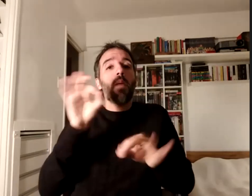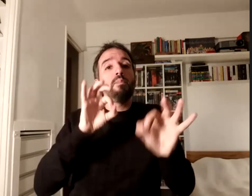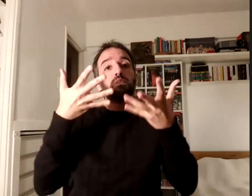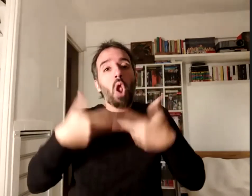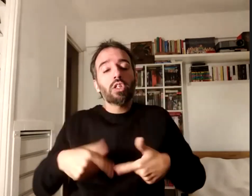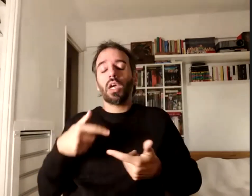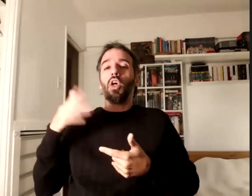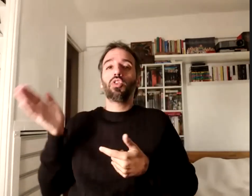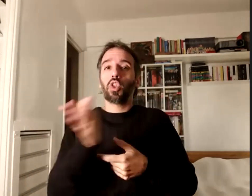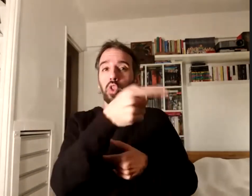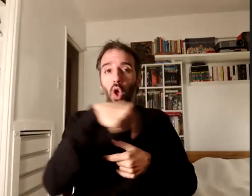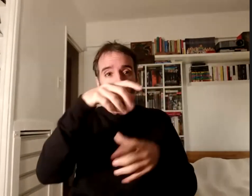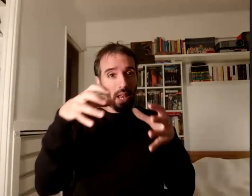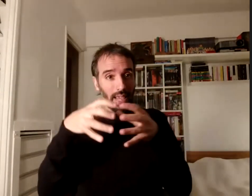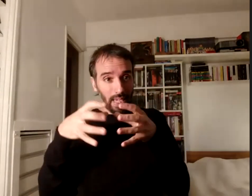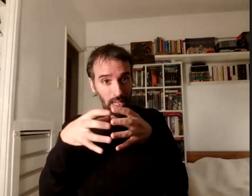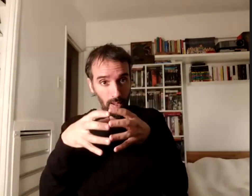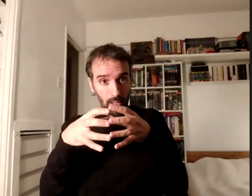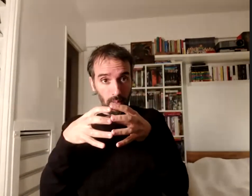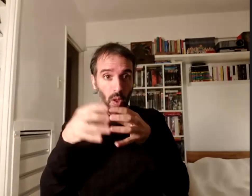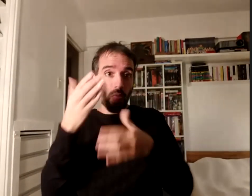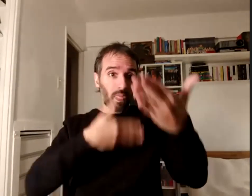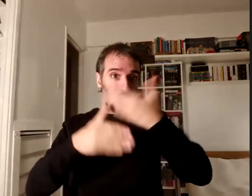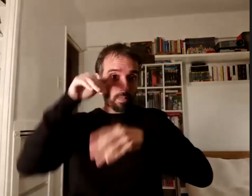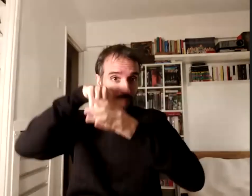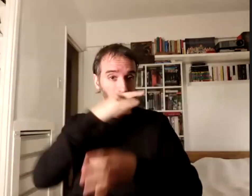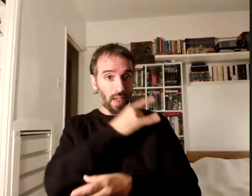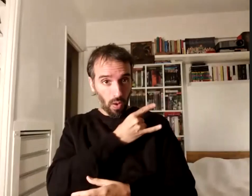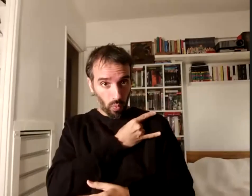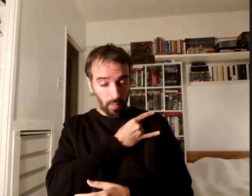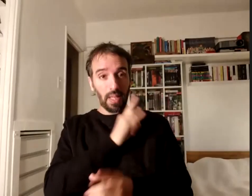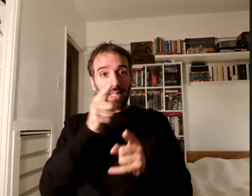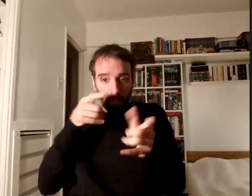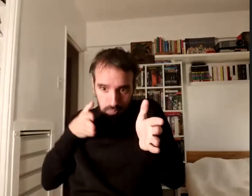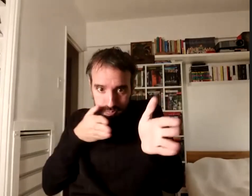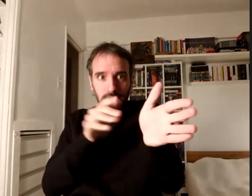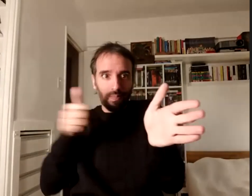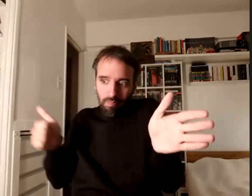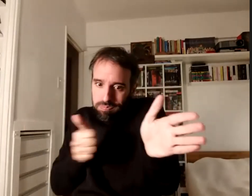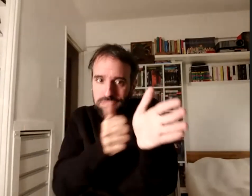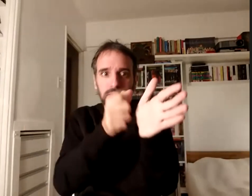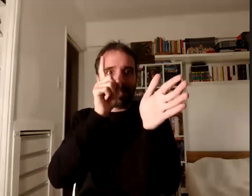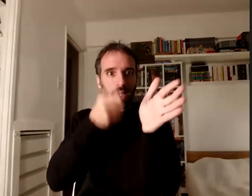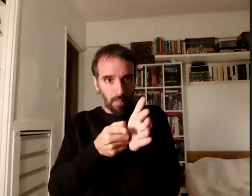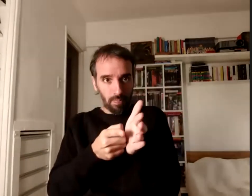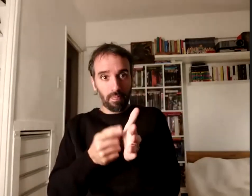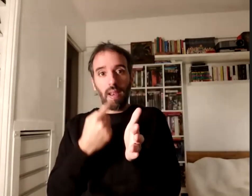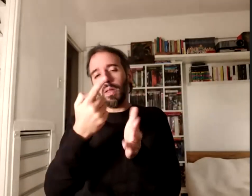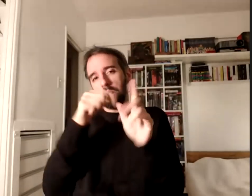de discapacidad de la facultad también vaya en esa dirección para decirlo en otras palabras para pensar otra